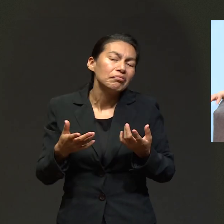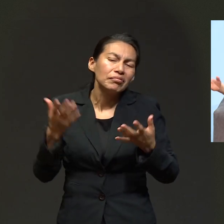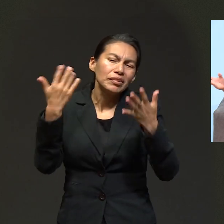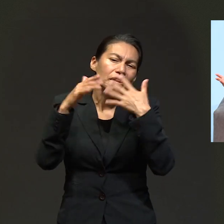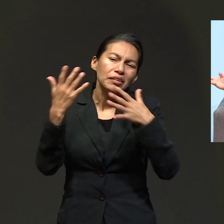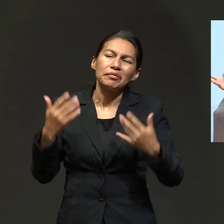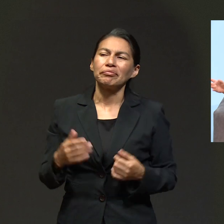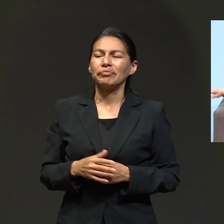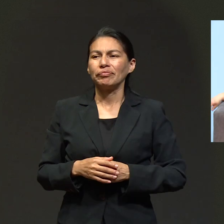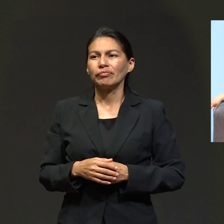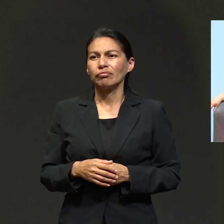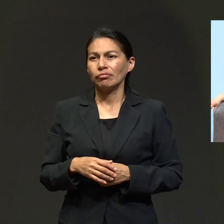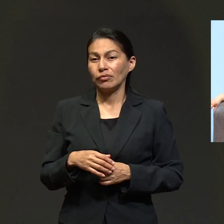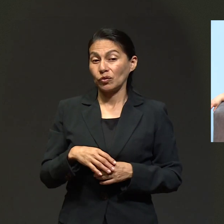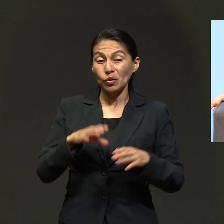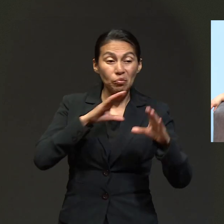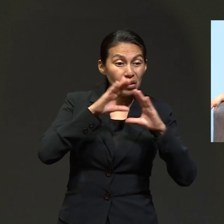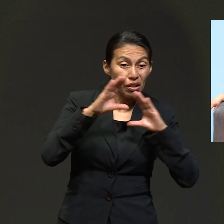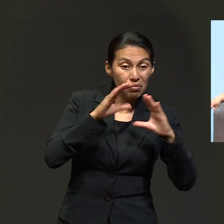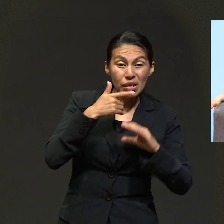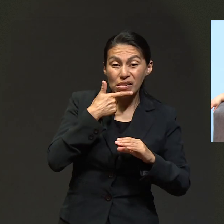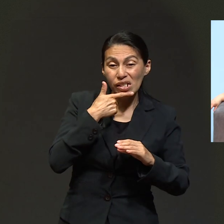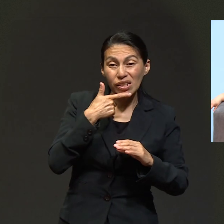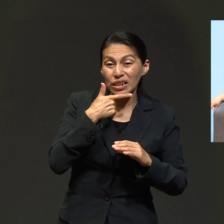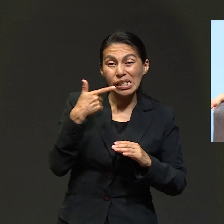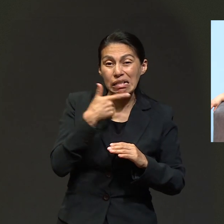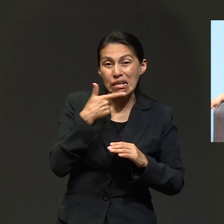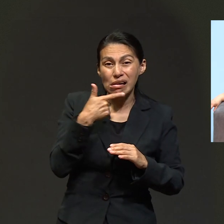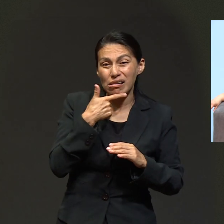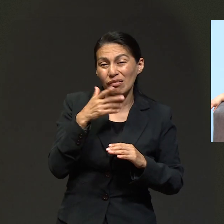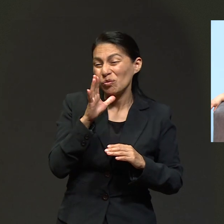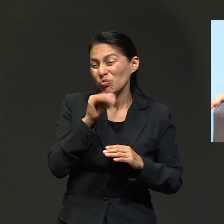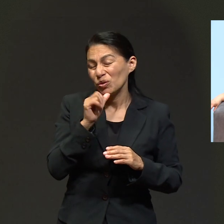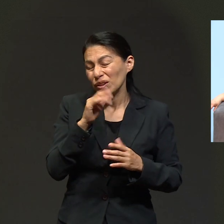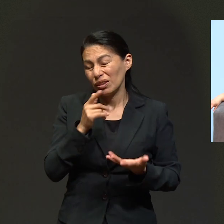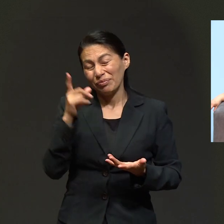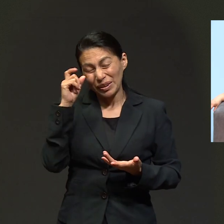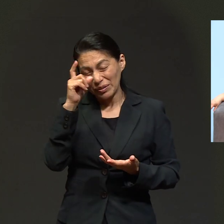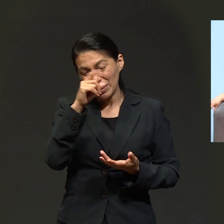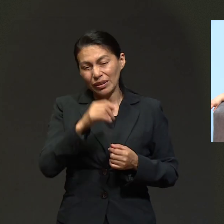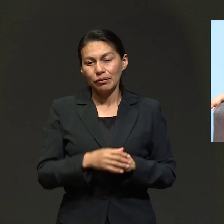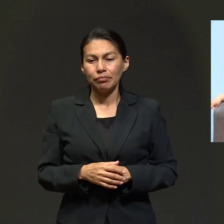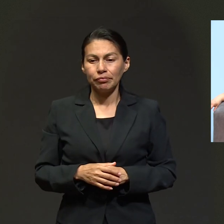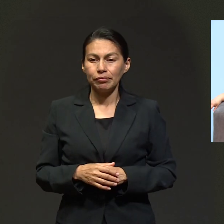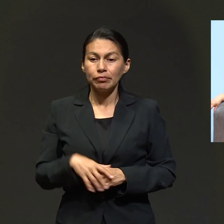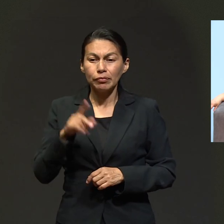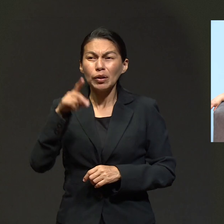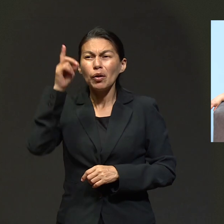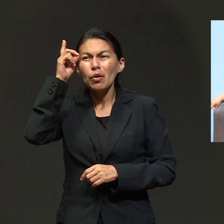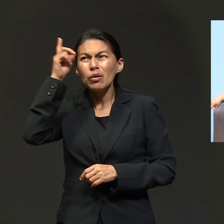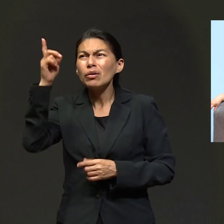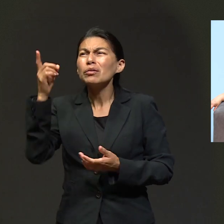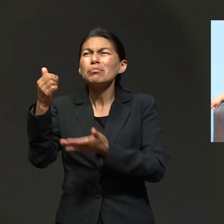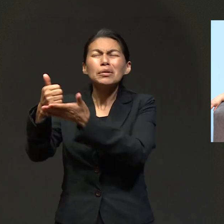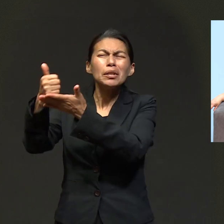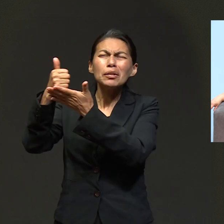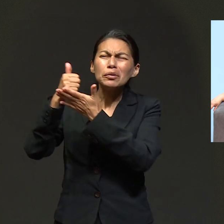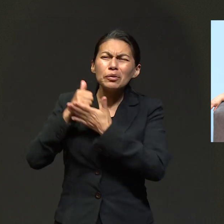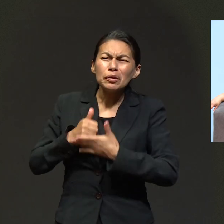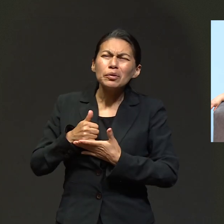porque yo no sabía ni cómo comunicarme con ellos, ¿verdad? Pero sí, Dios hizo provisión porque yo dije,